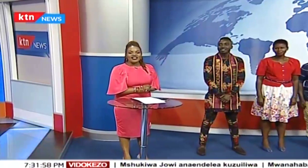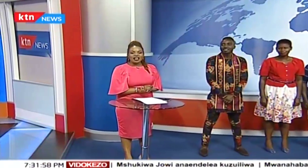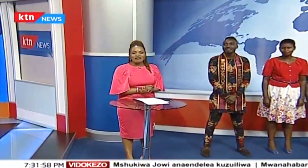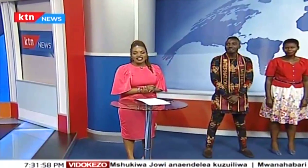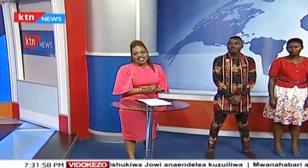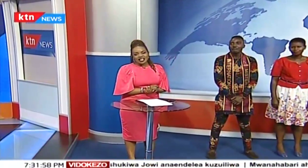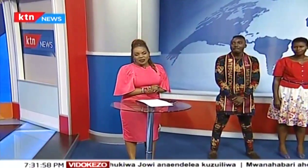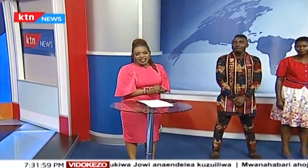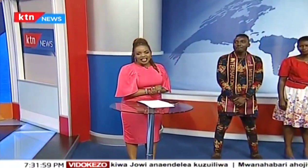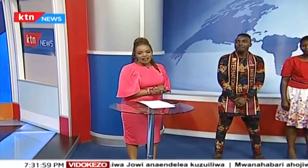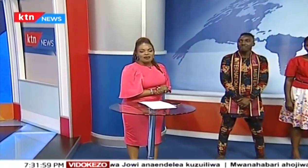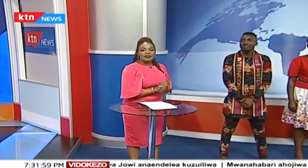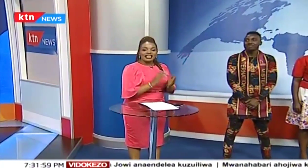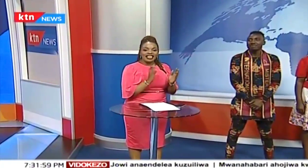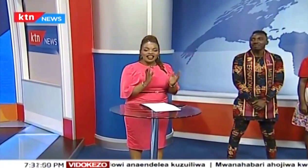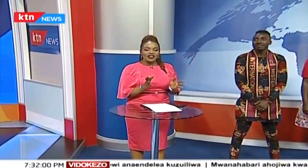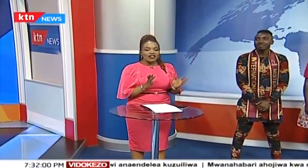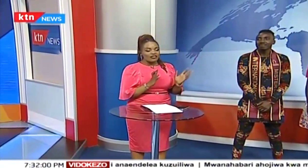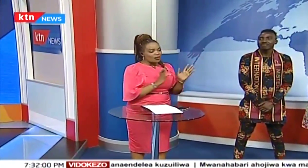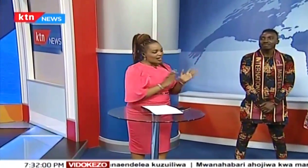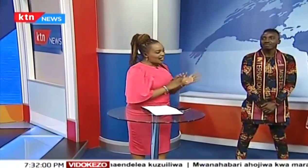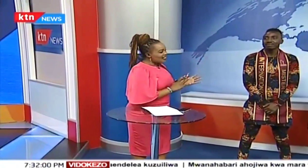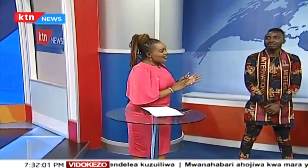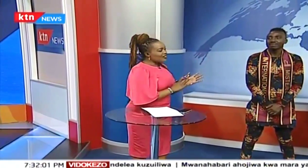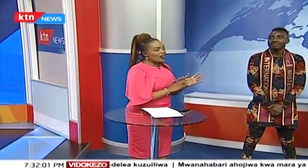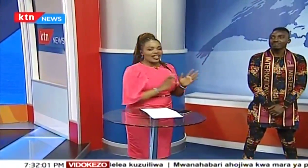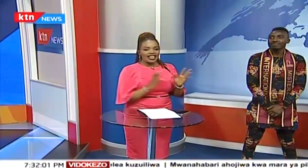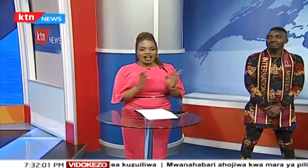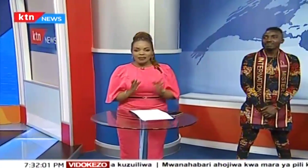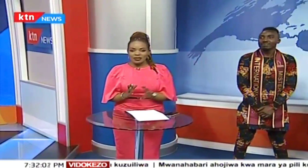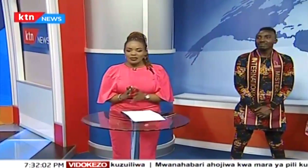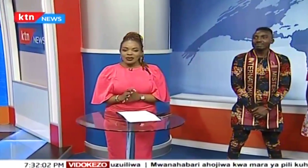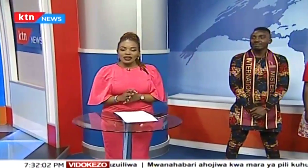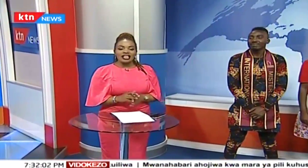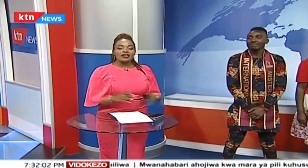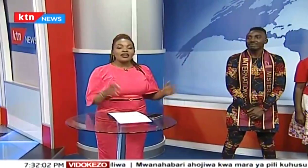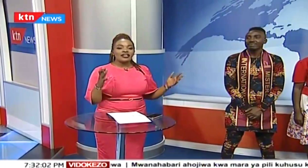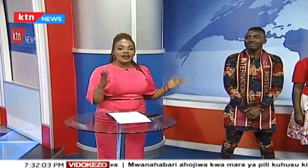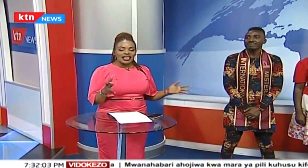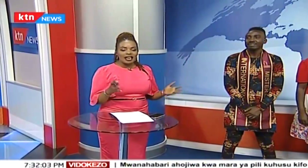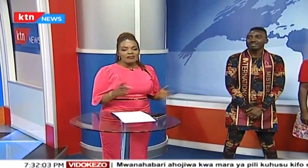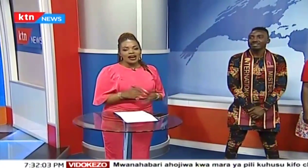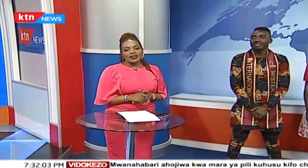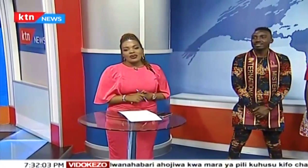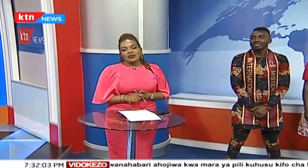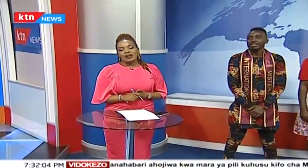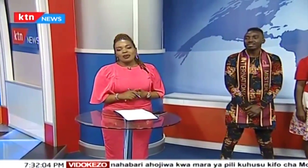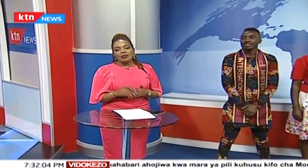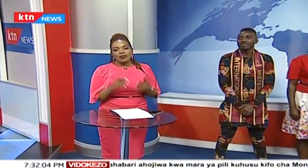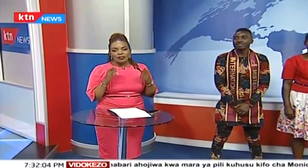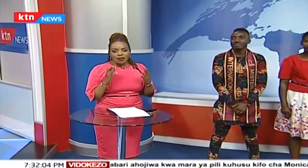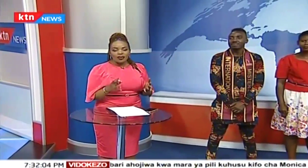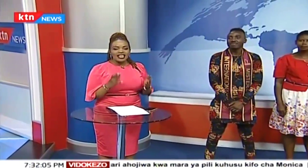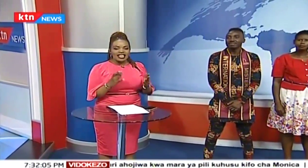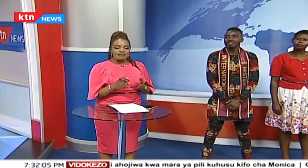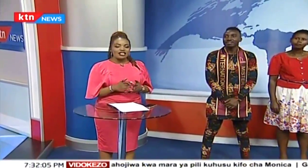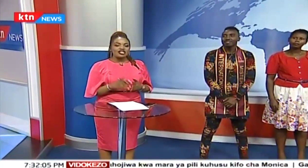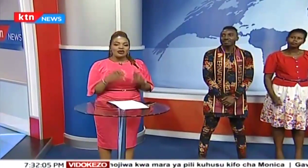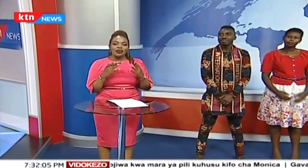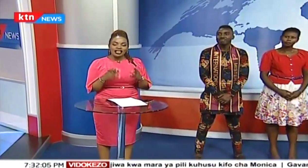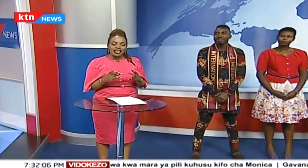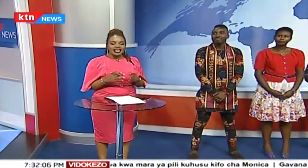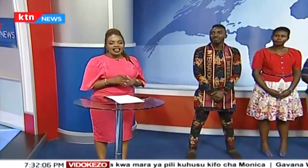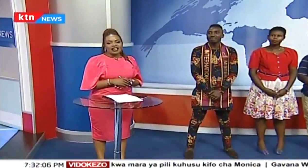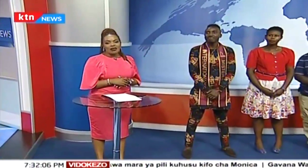Sehemu yetu ya mizani ya wiki ambapo hileo unavona, tukona wageni hapa studioni. Ikiona iwiki ambayo, ulimungu umekuwa kia